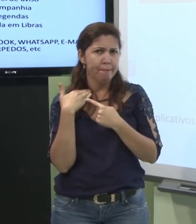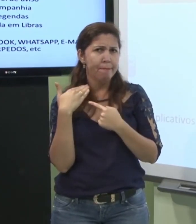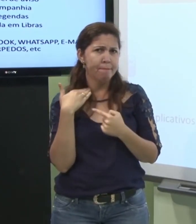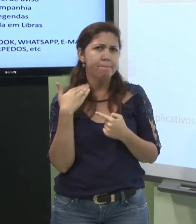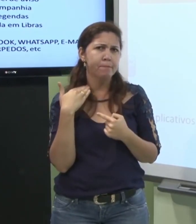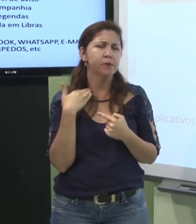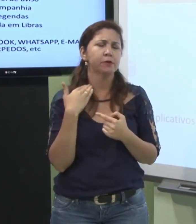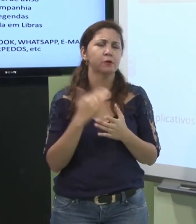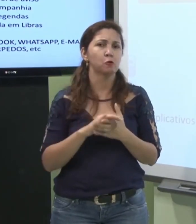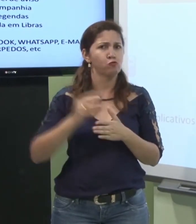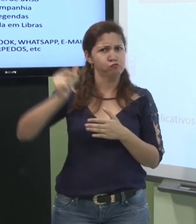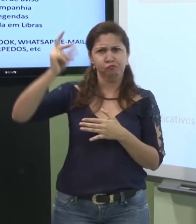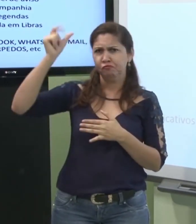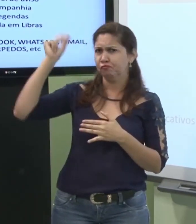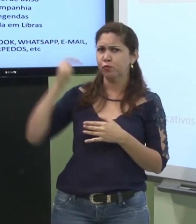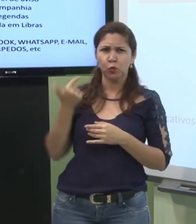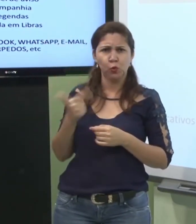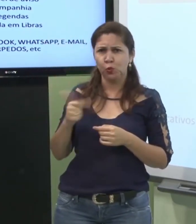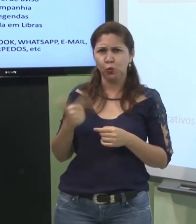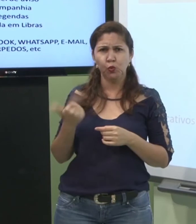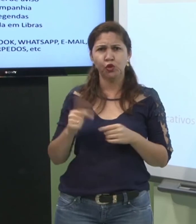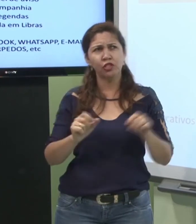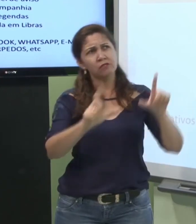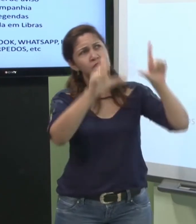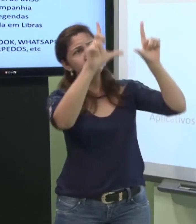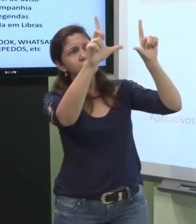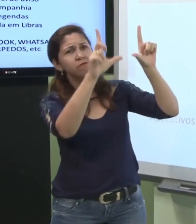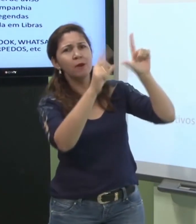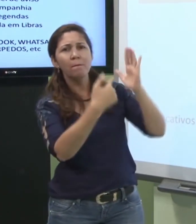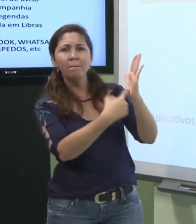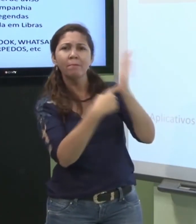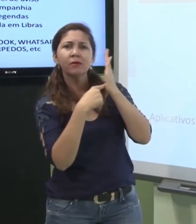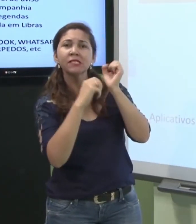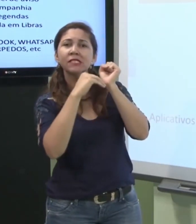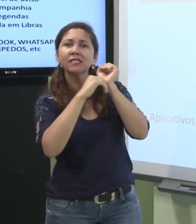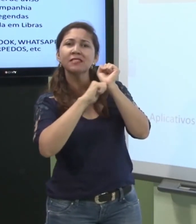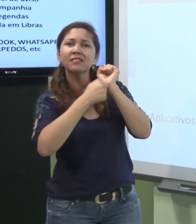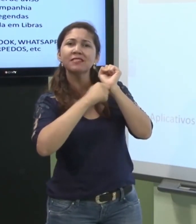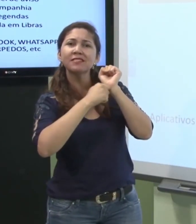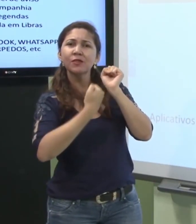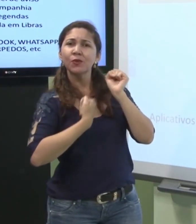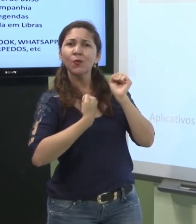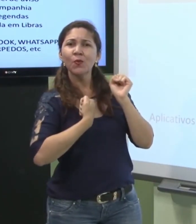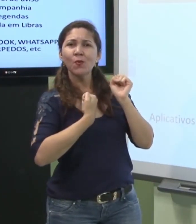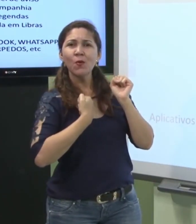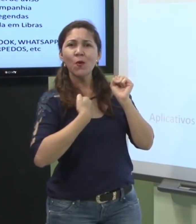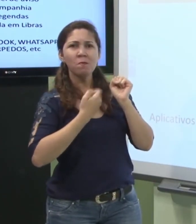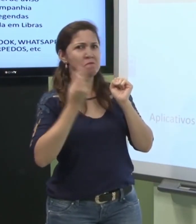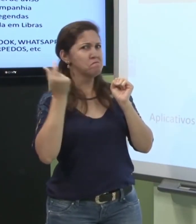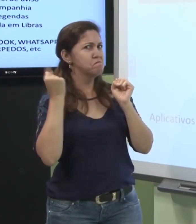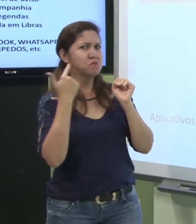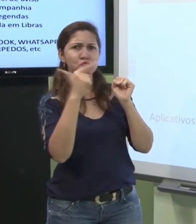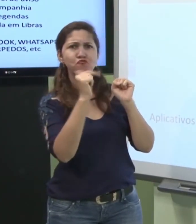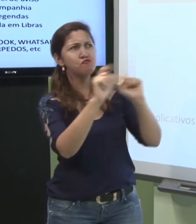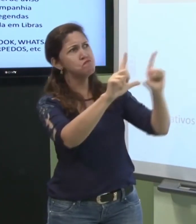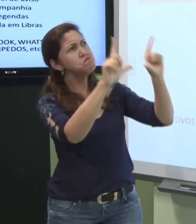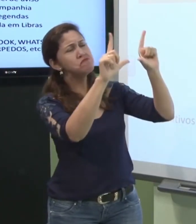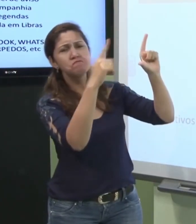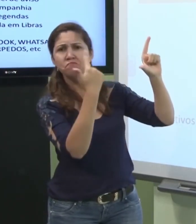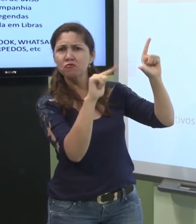Antigamente, no banco, não tinha a tela para mostrar. Mostrar o painel para mostrar o número da